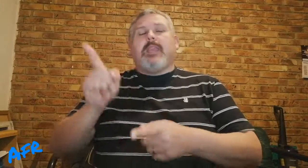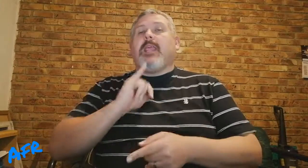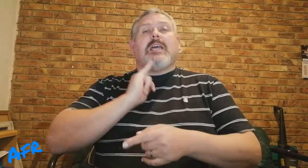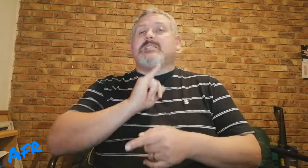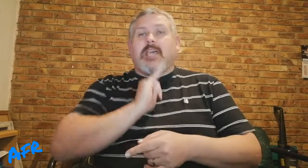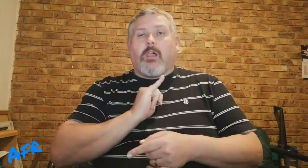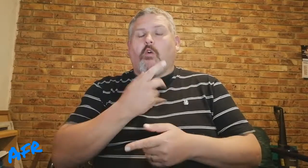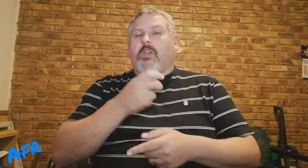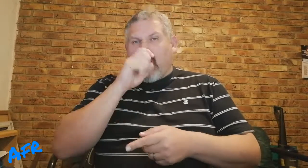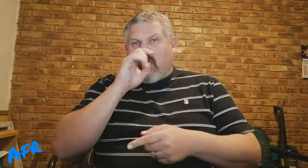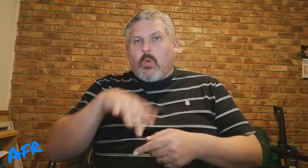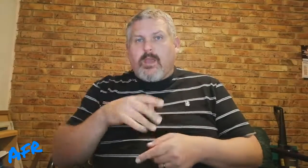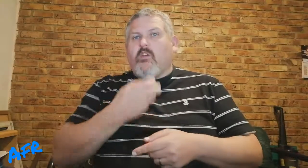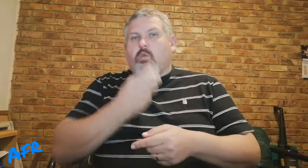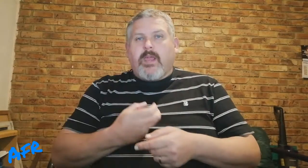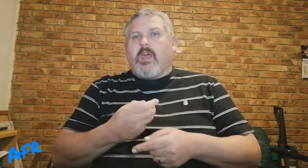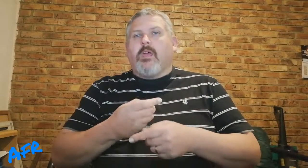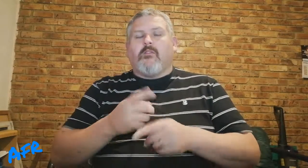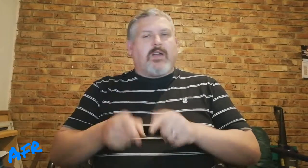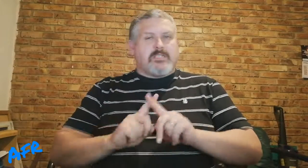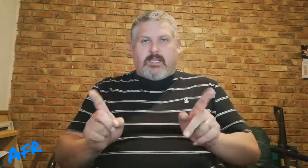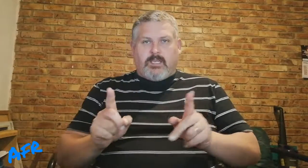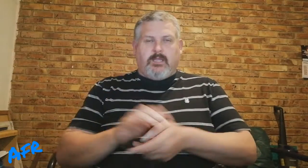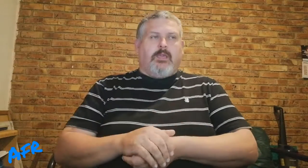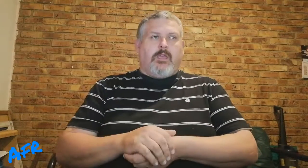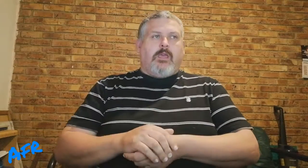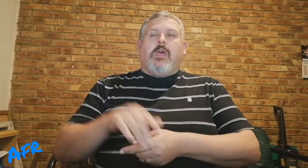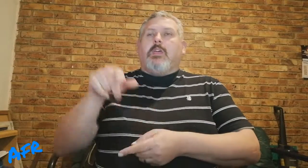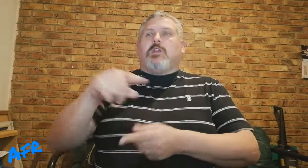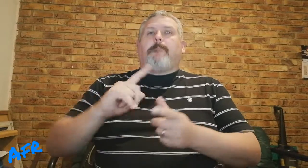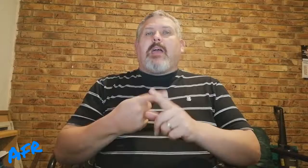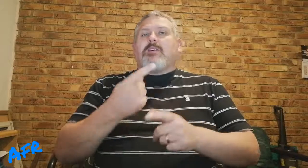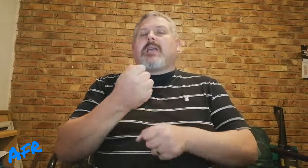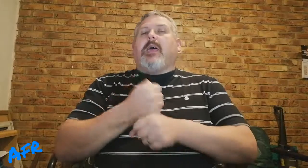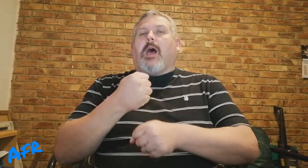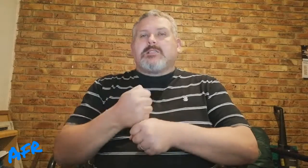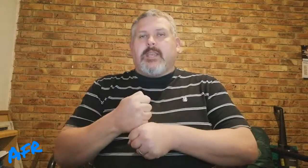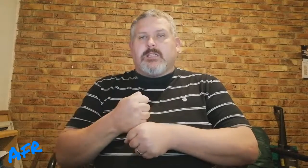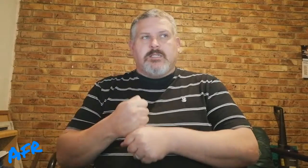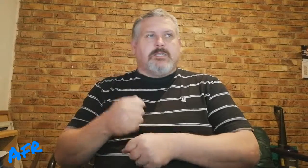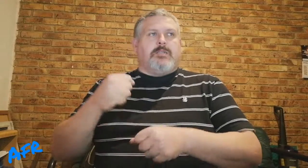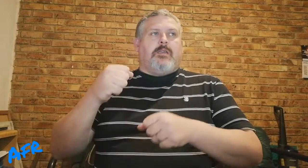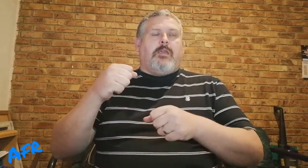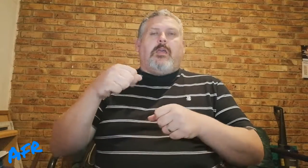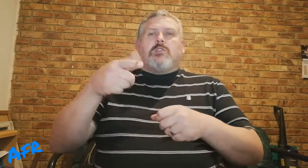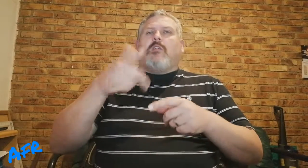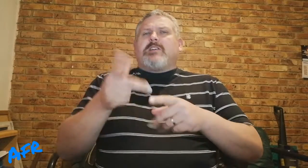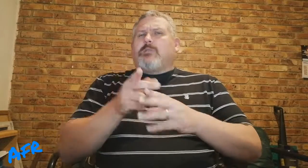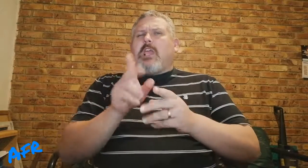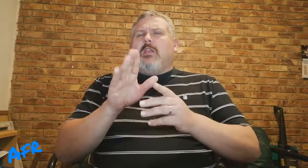wat nie in Israel op jode of jode was nie. So die plek was geerasenes. So dit